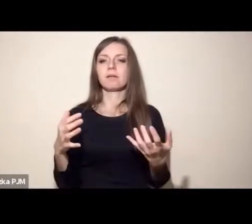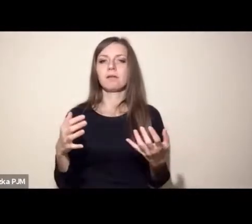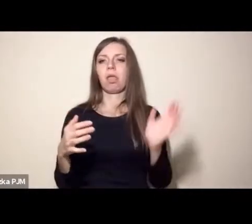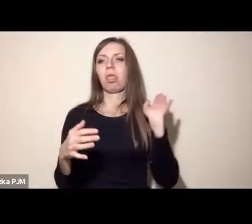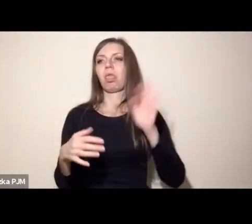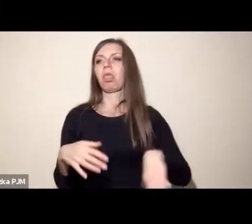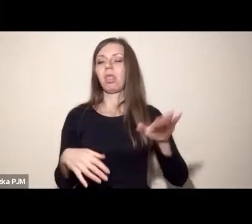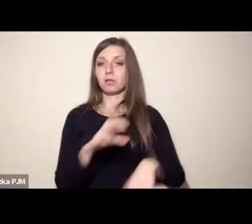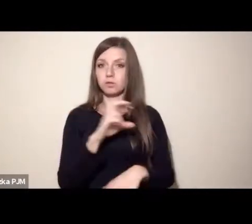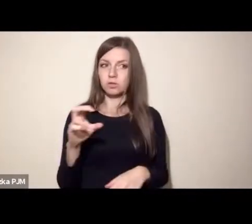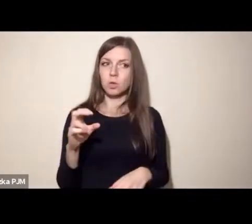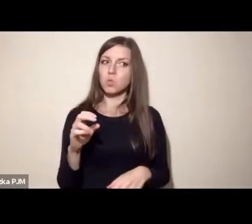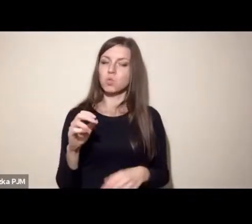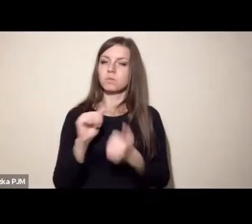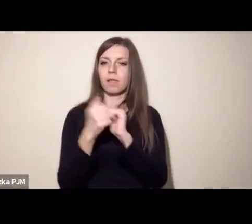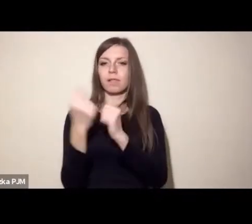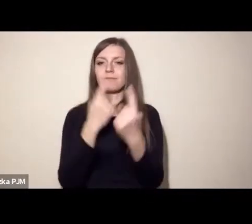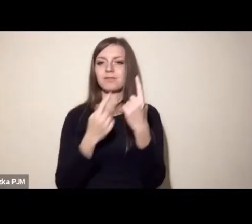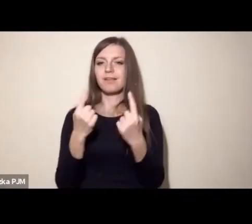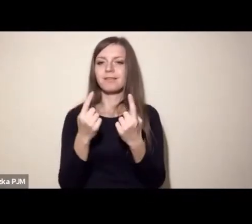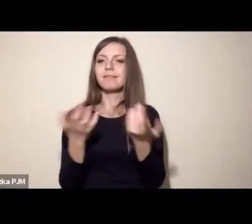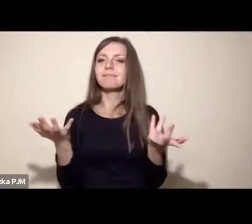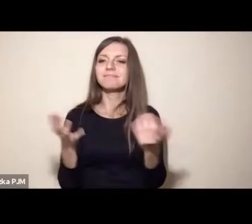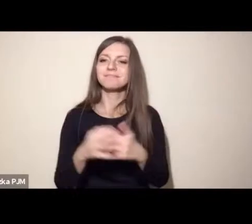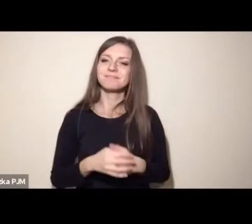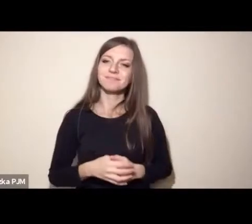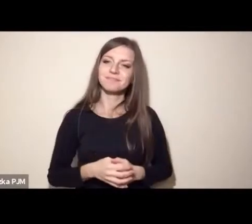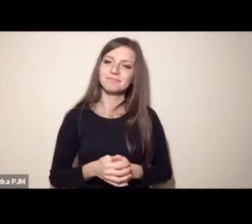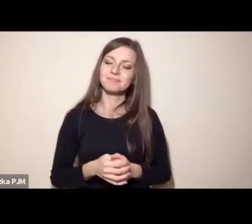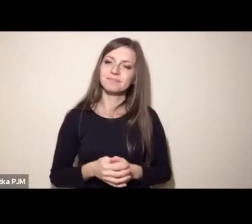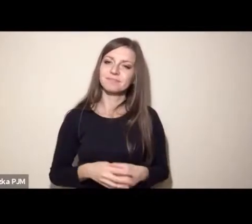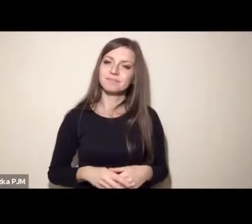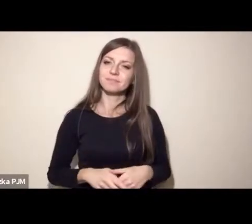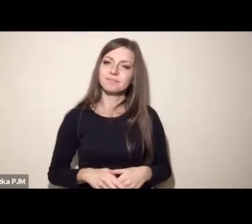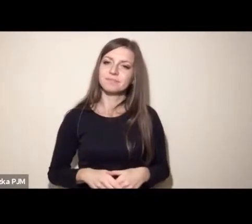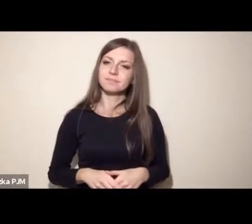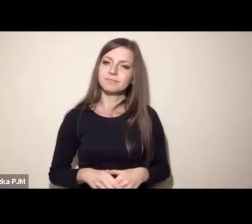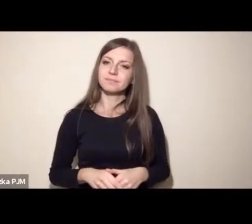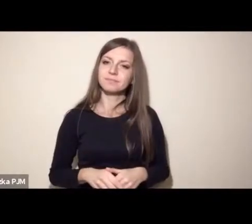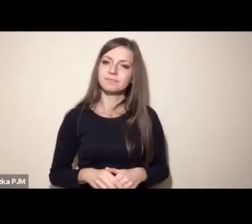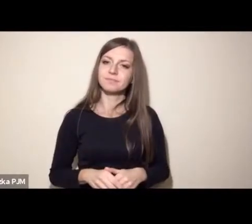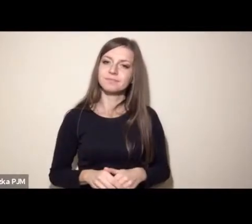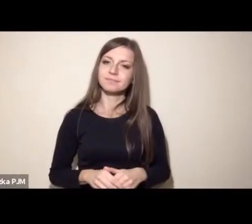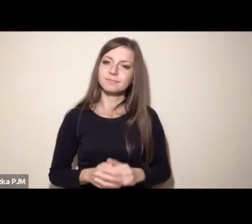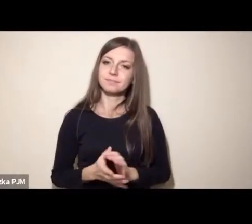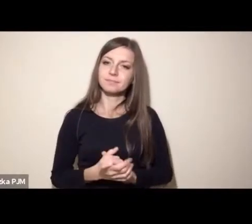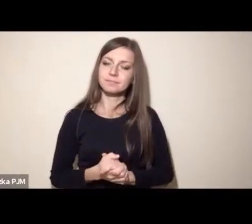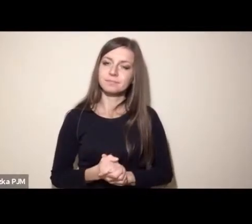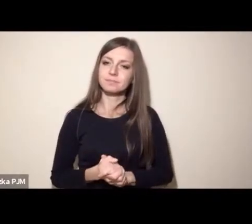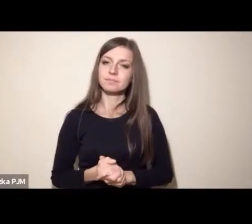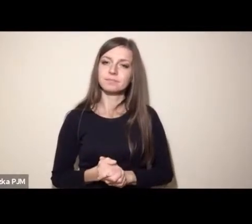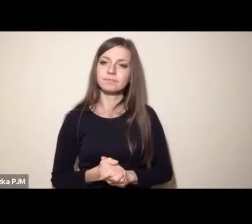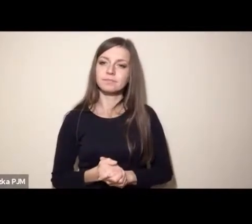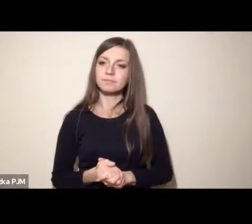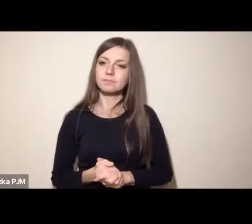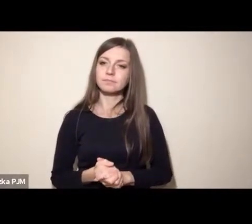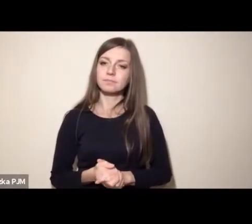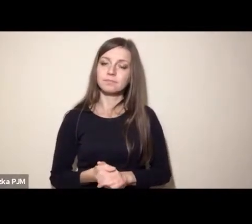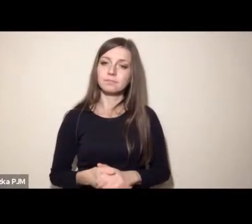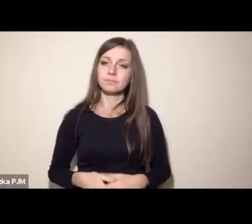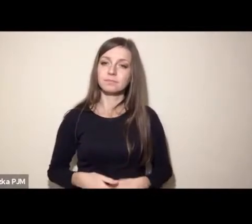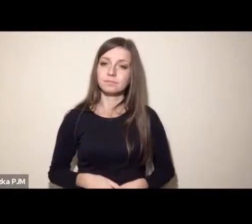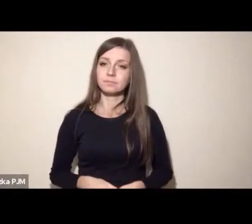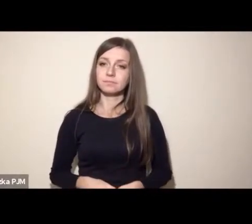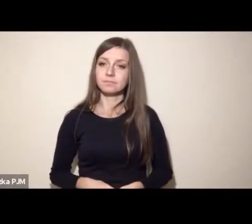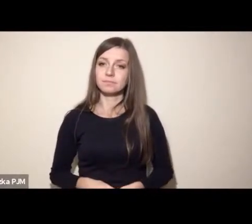świata, który innego sposobu nie znał. Czy